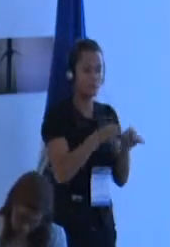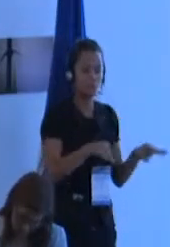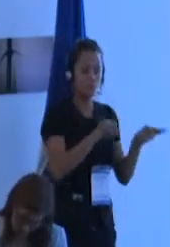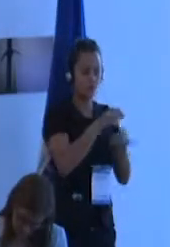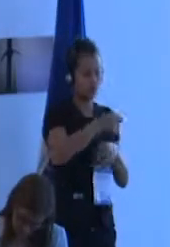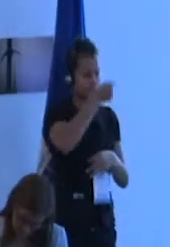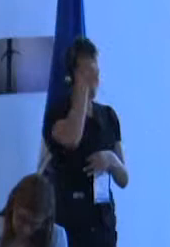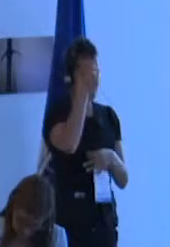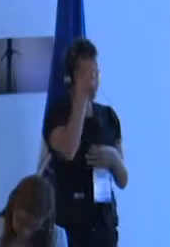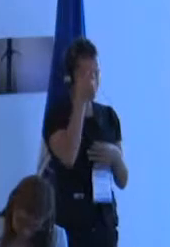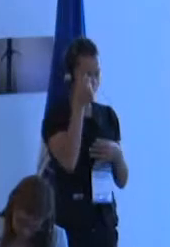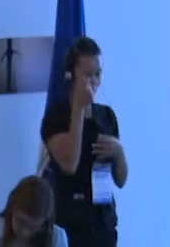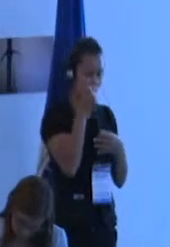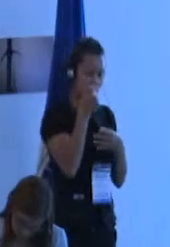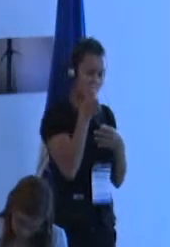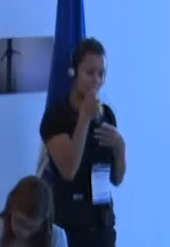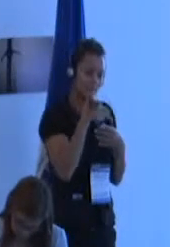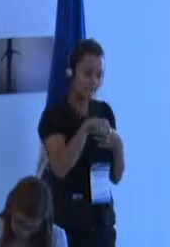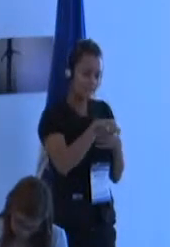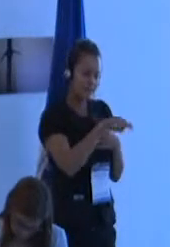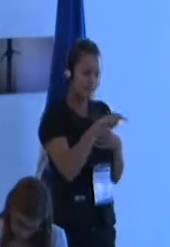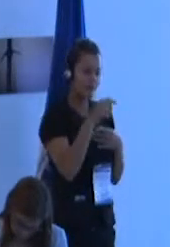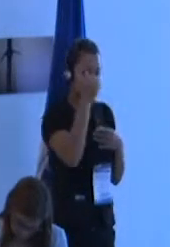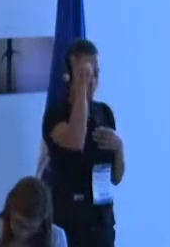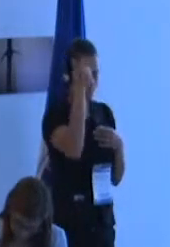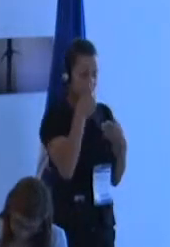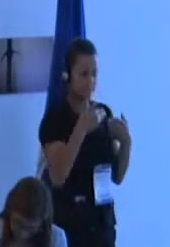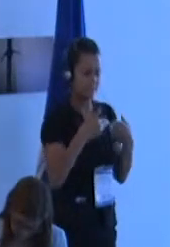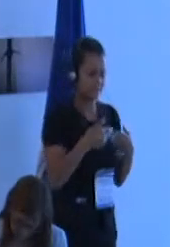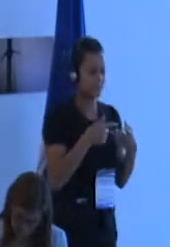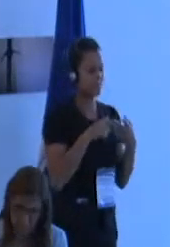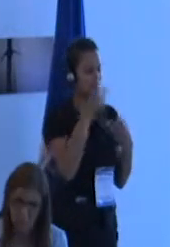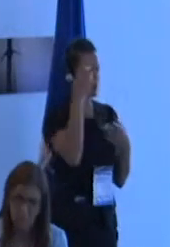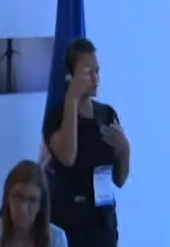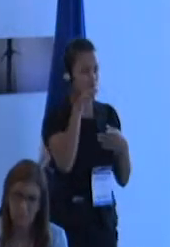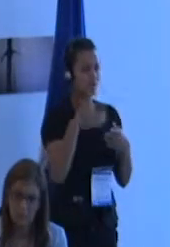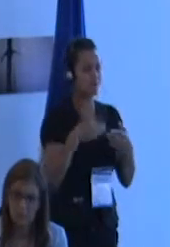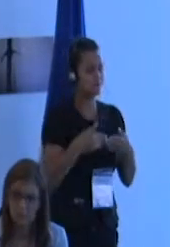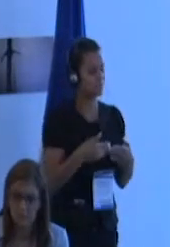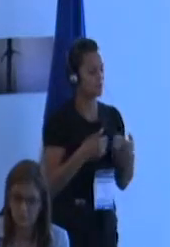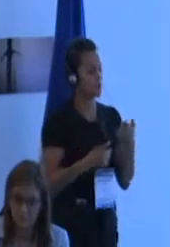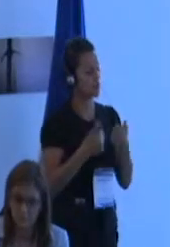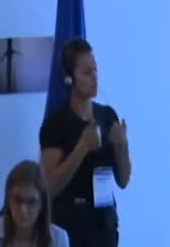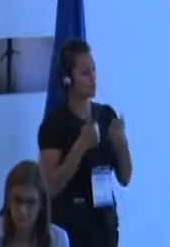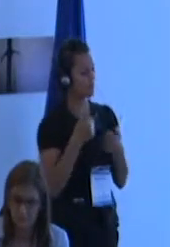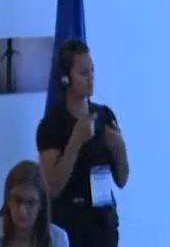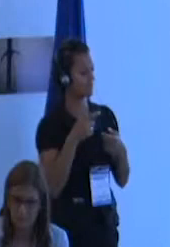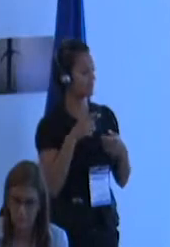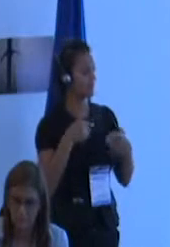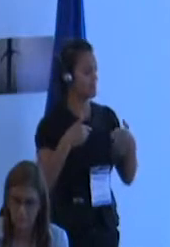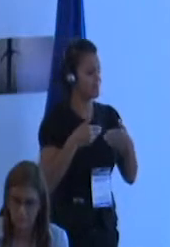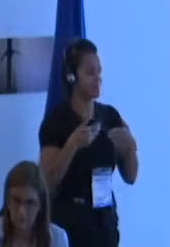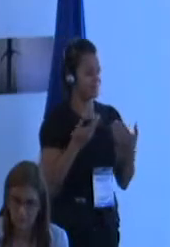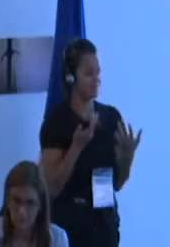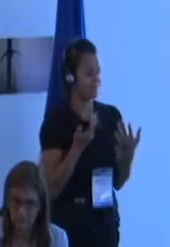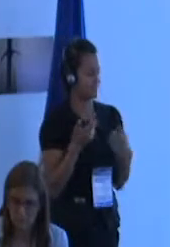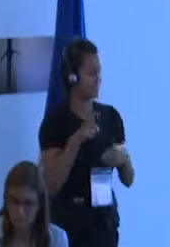las limitaciones de los profesores y de los profesionales. Con frecuencia la formación,